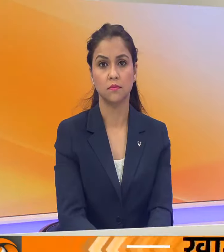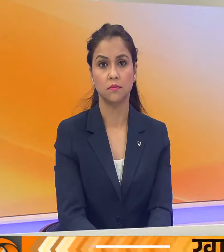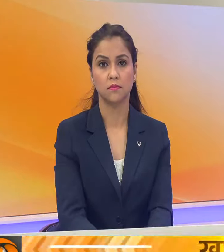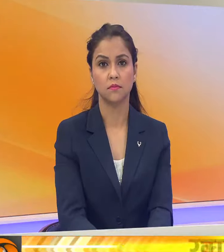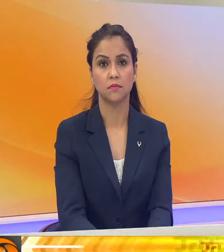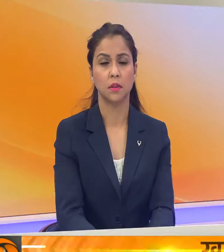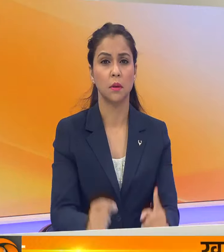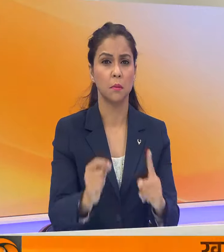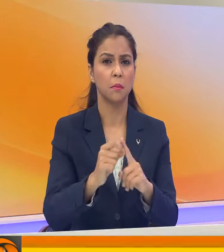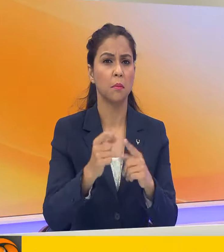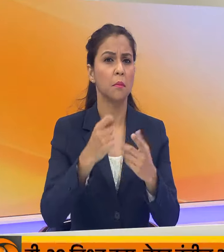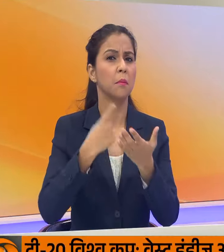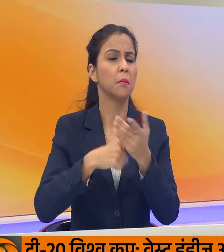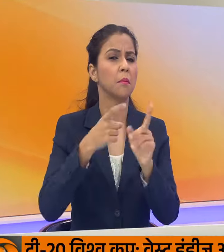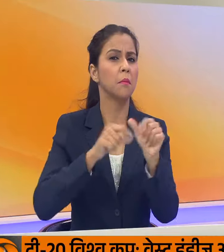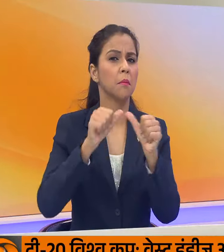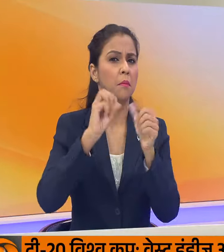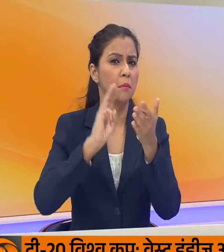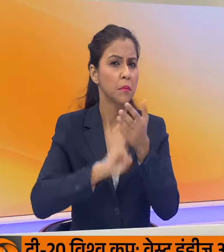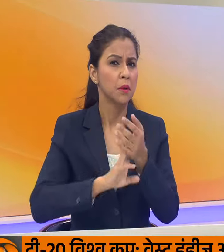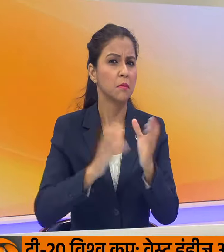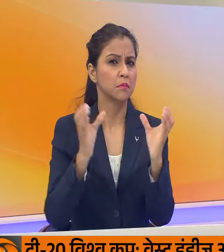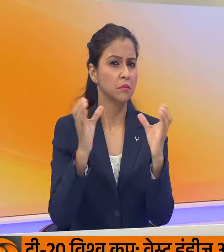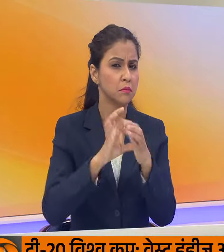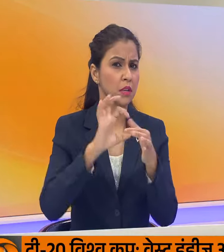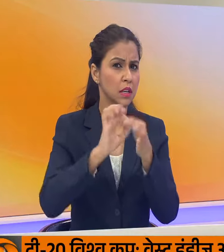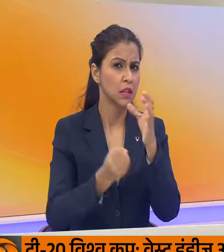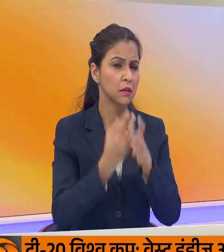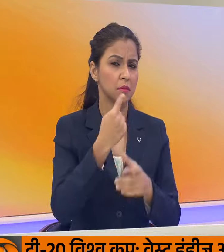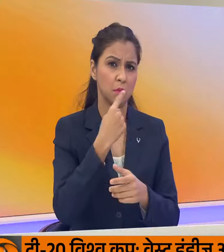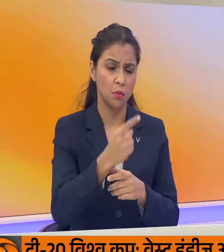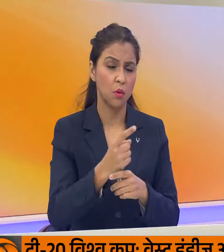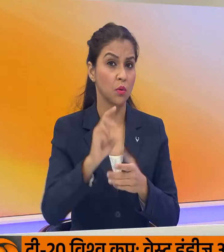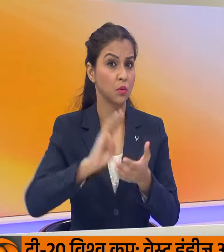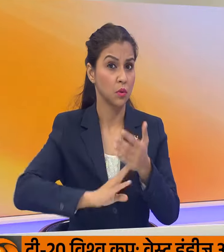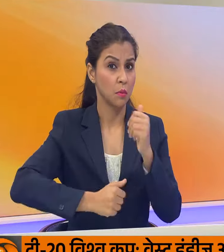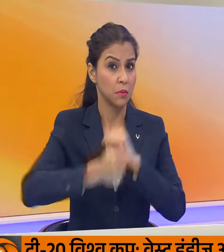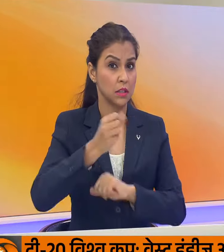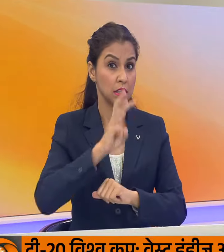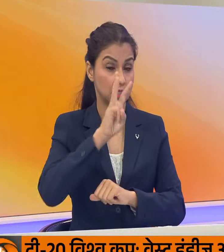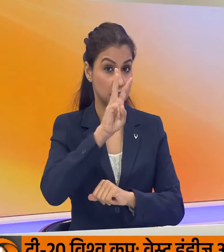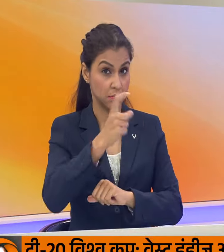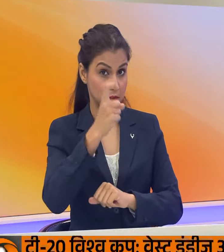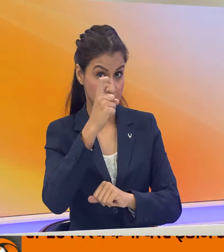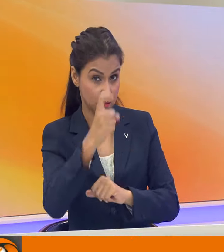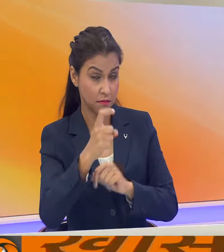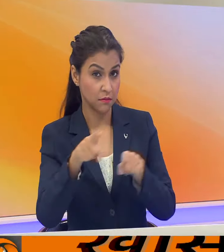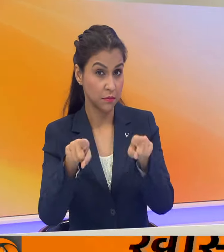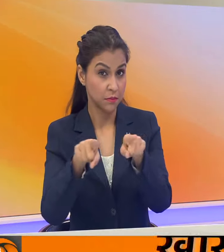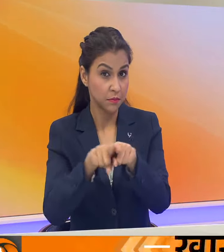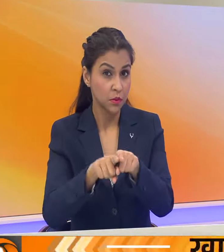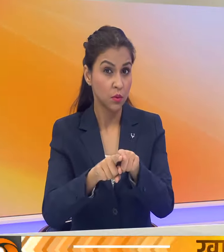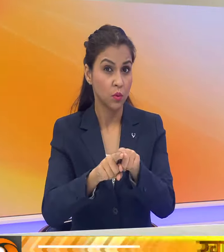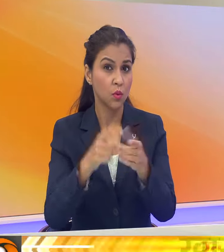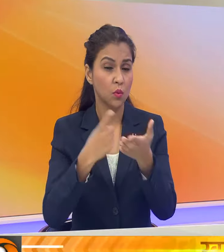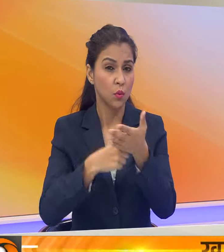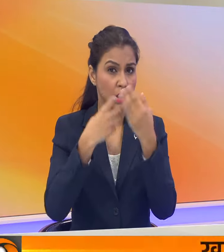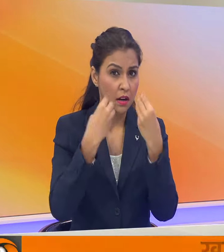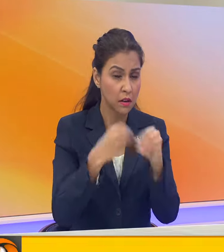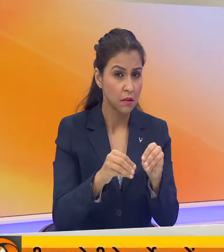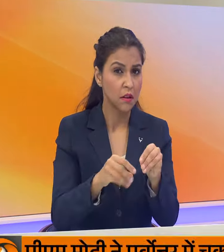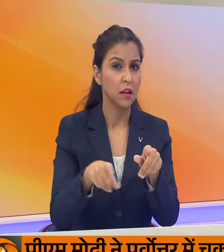प्रेमियर ली क्लब एवर्टर ने कहा है कि क्लब के भावी माले ट्रिपल सेवन पार्टनर्स के साथ उनका करार रद्ध हो गया है